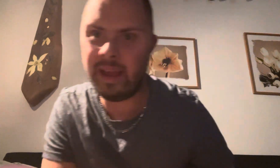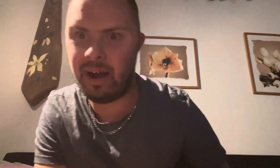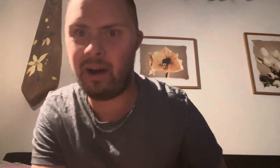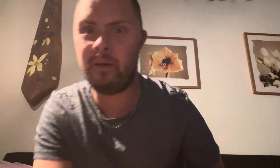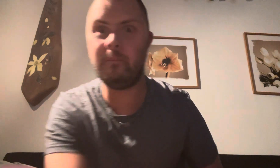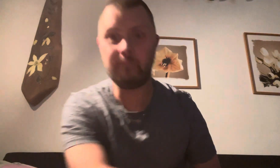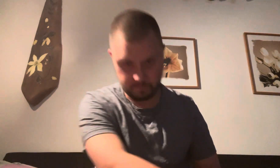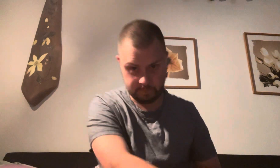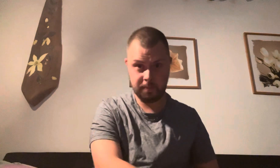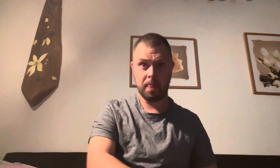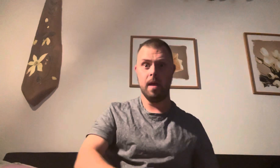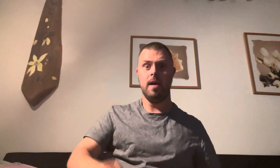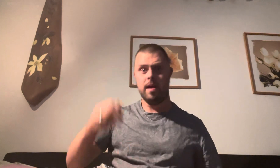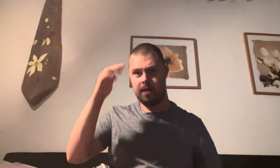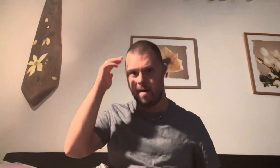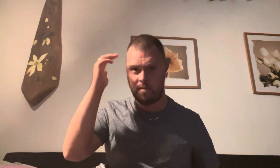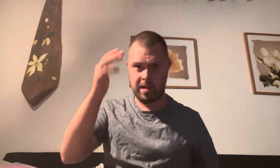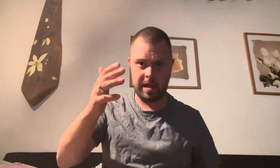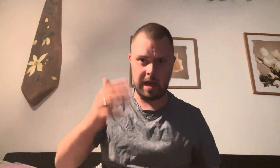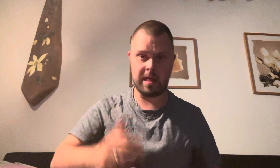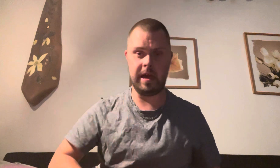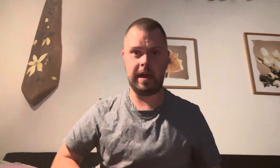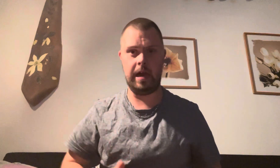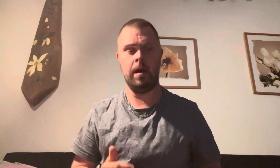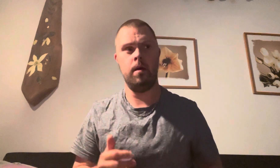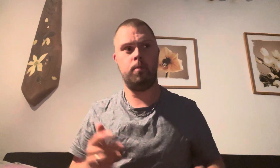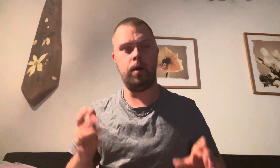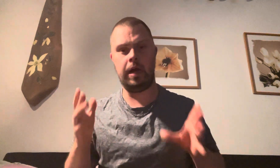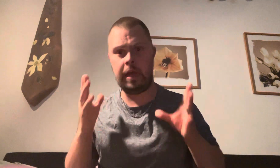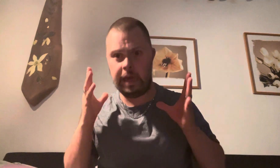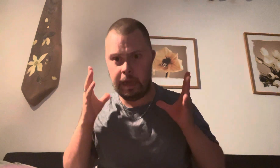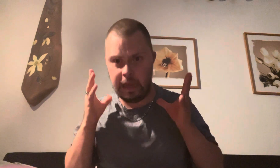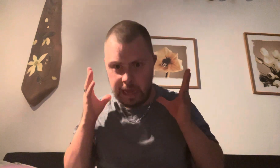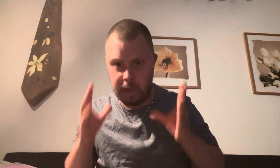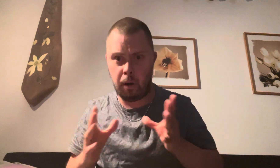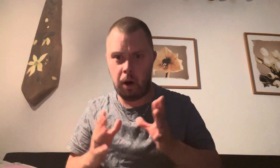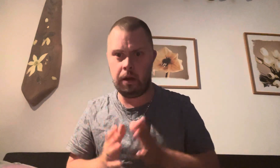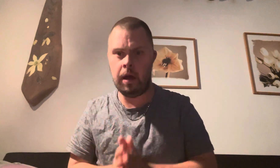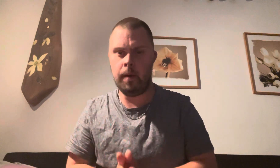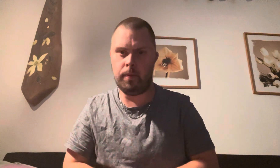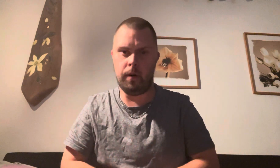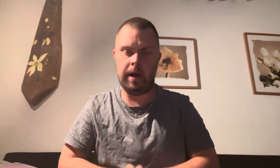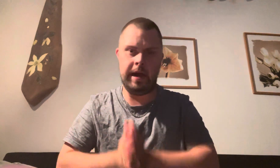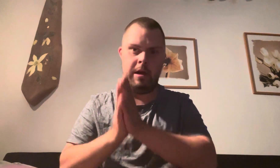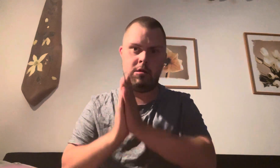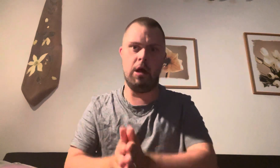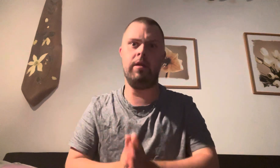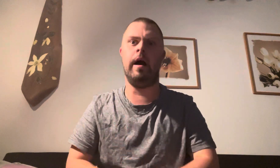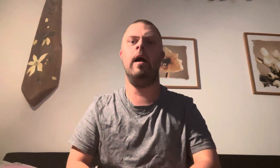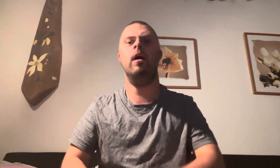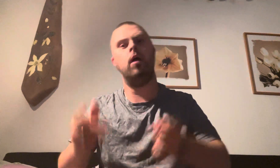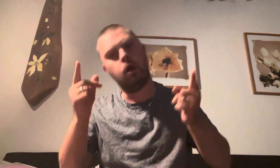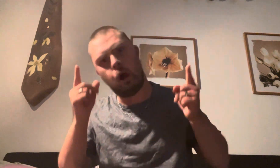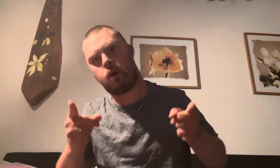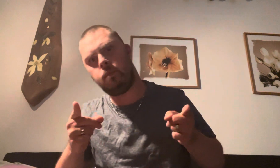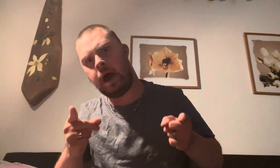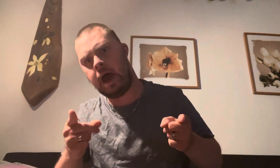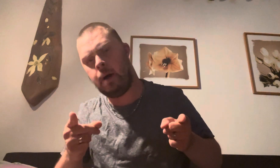ja. Ja, vi ses imorgon, på söndag. Jag kommer hem,